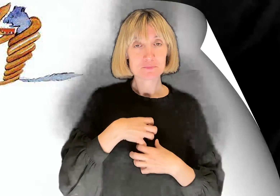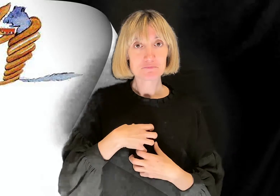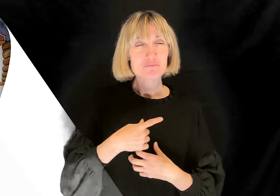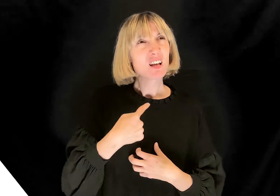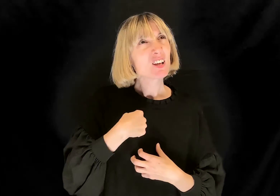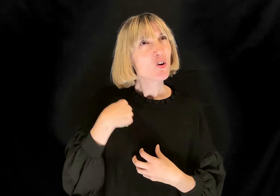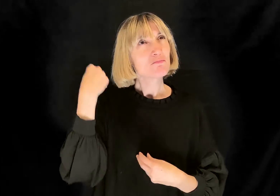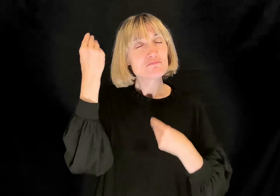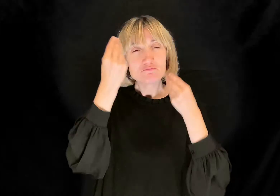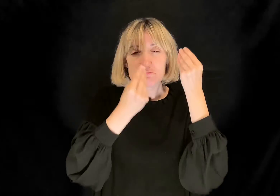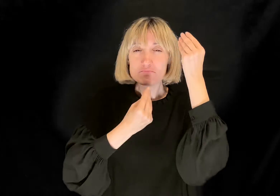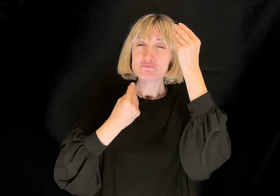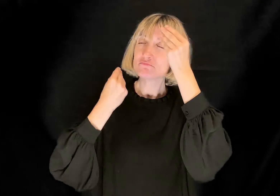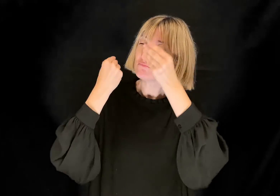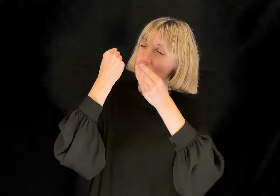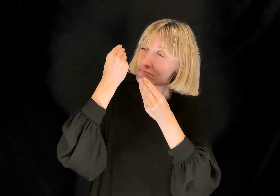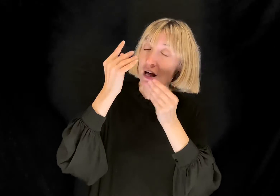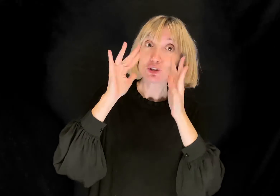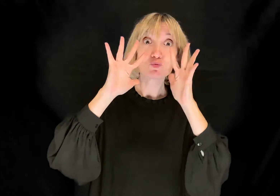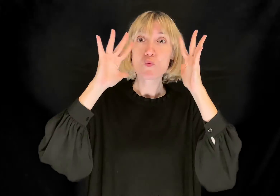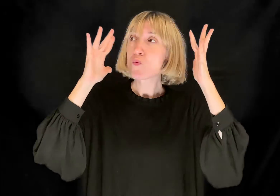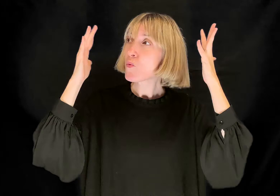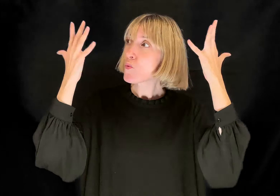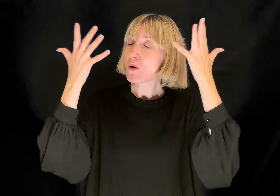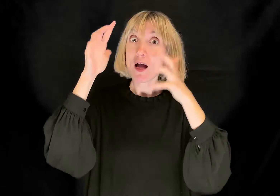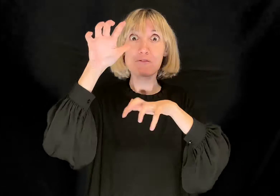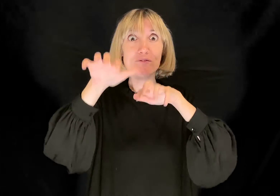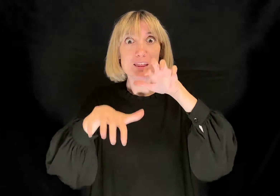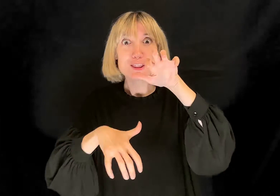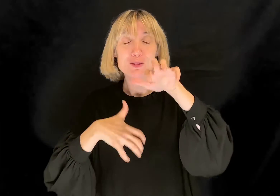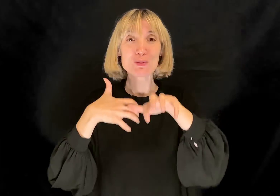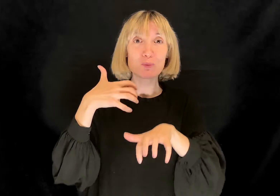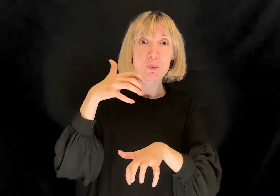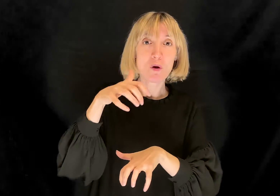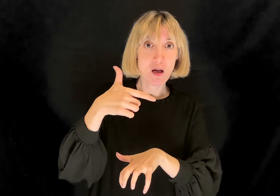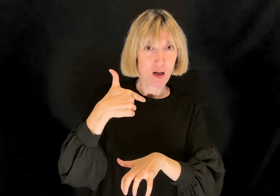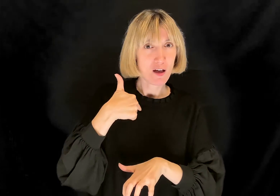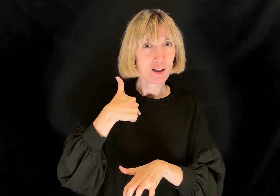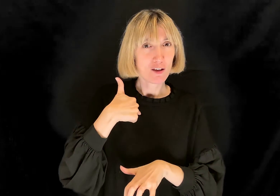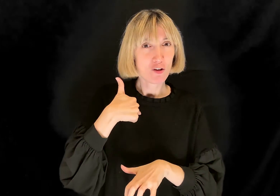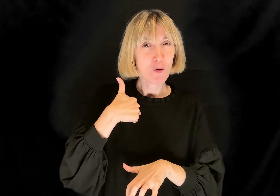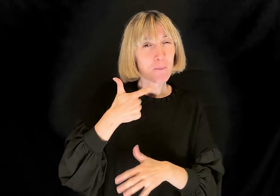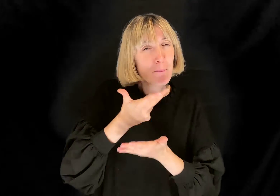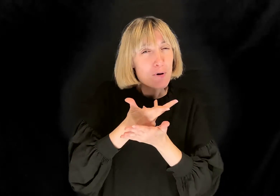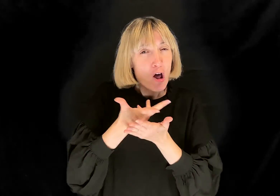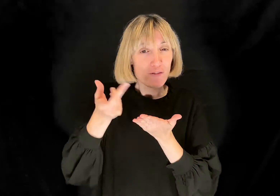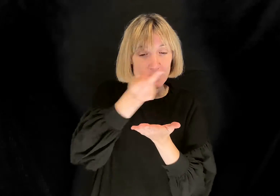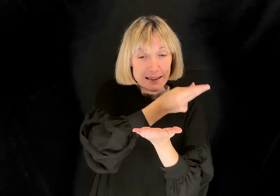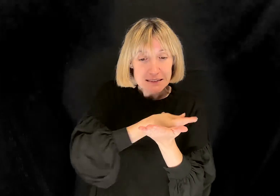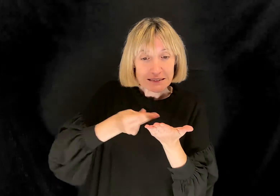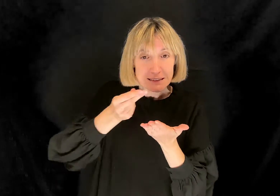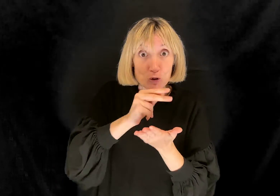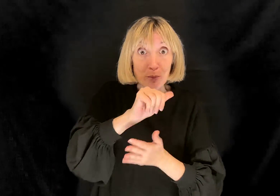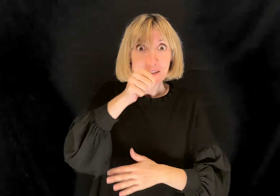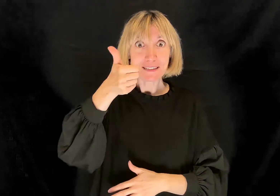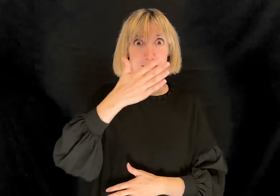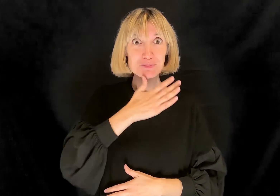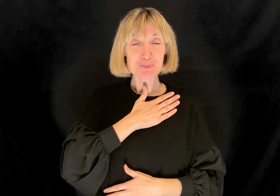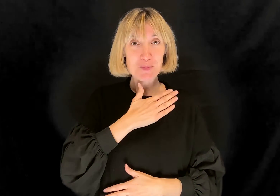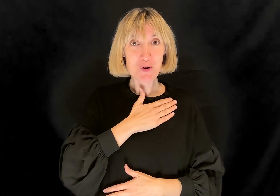Meditai a lungo sulle avventure della giungla e a mia volta riuscii a tracciare il mio primo disegno. Il mio